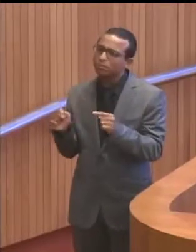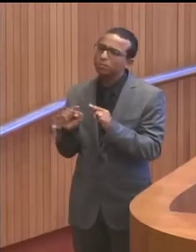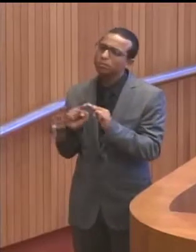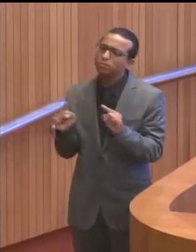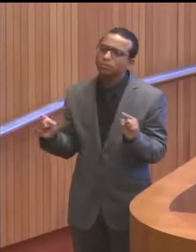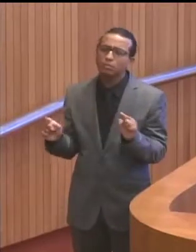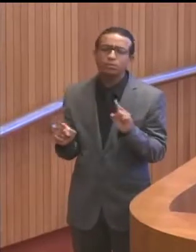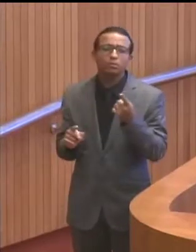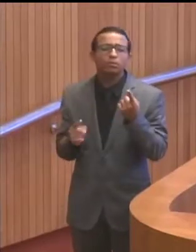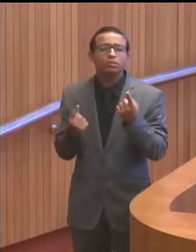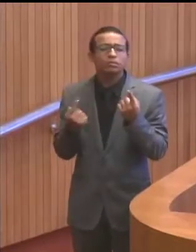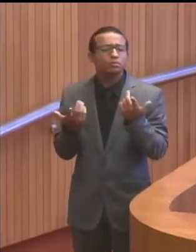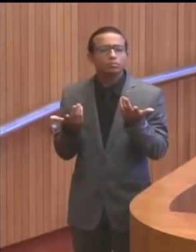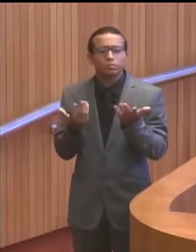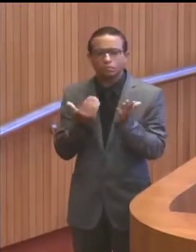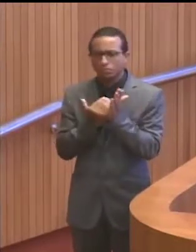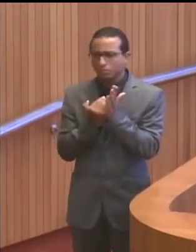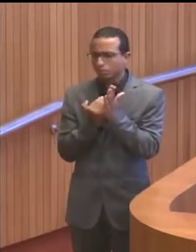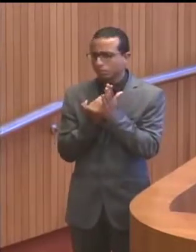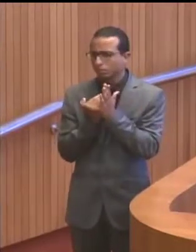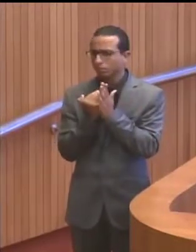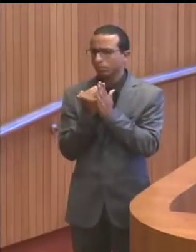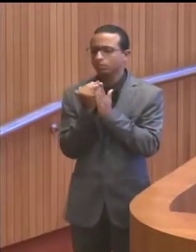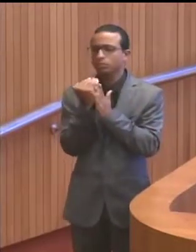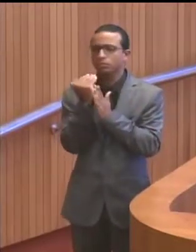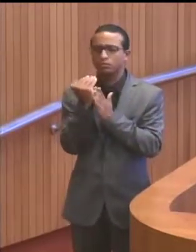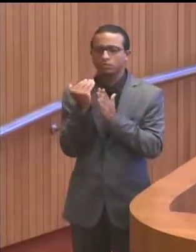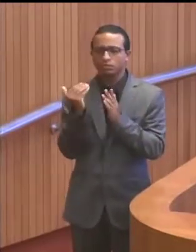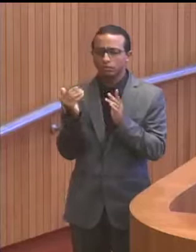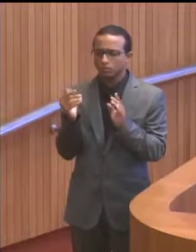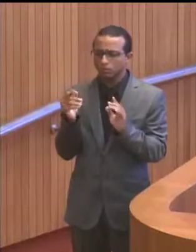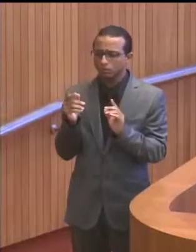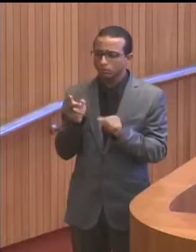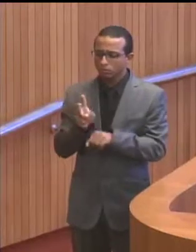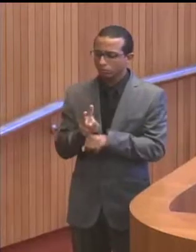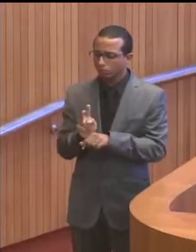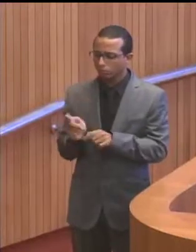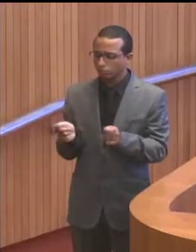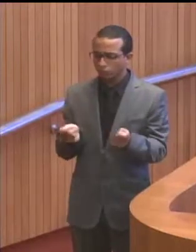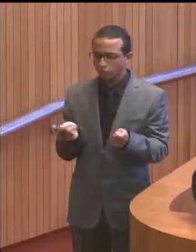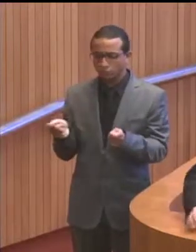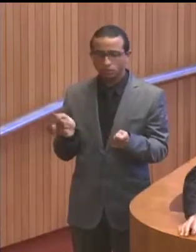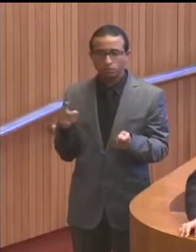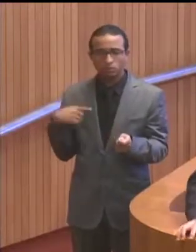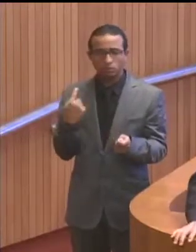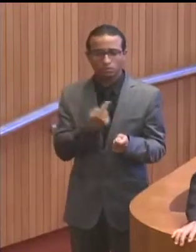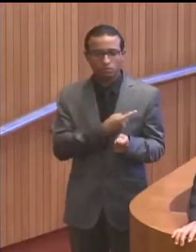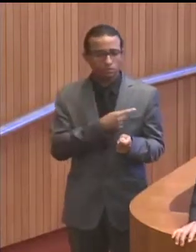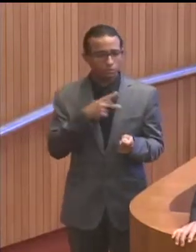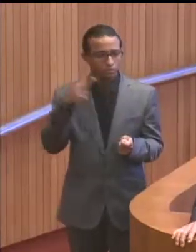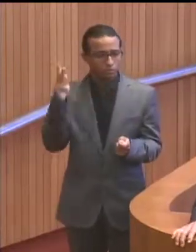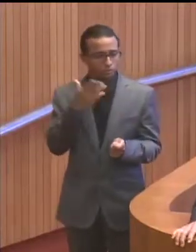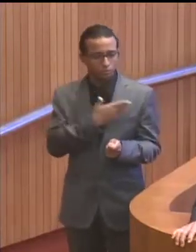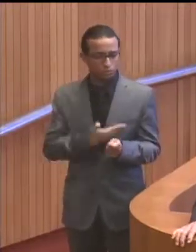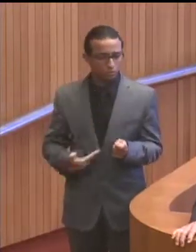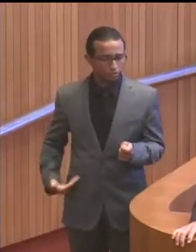crescimento, eu diria para vocês, vocês, controlados, sob controle de nós aqui do governo.